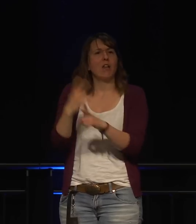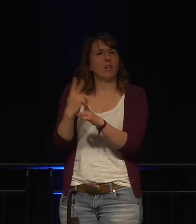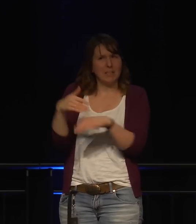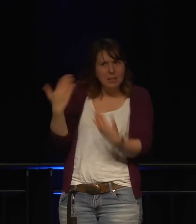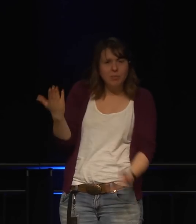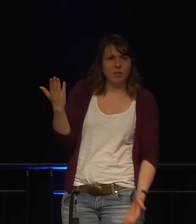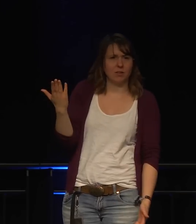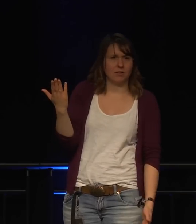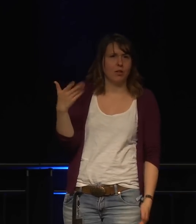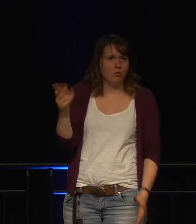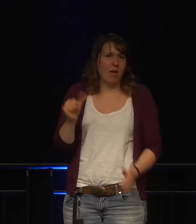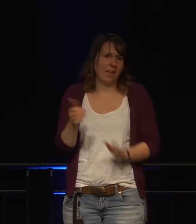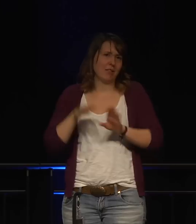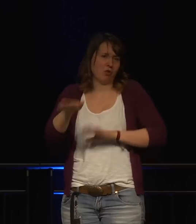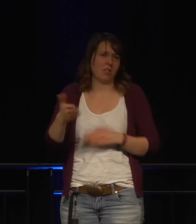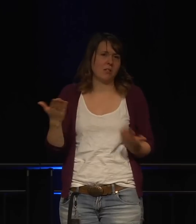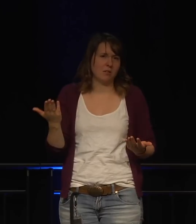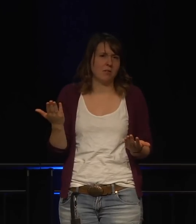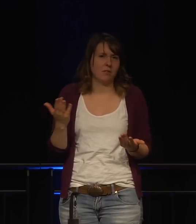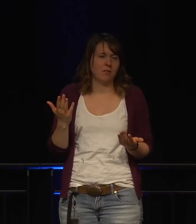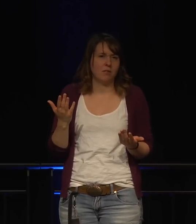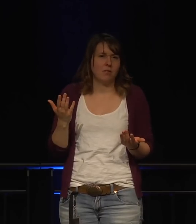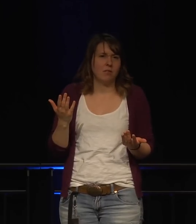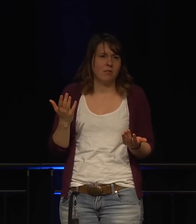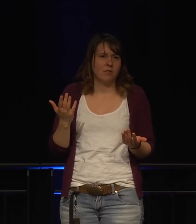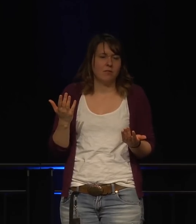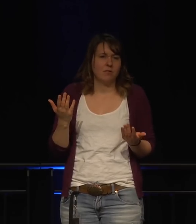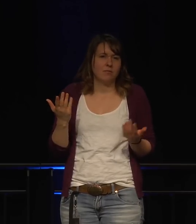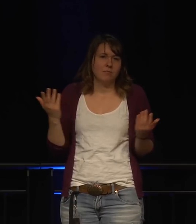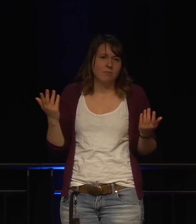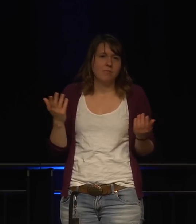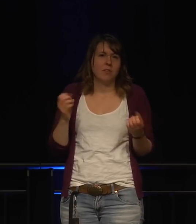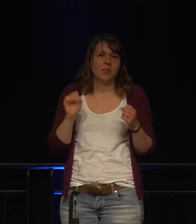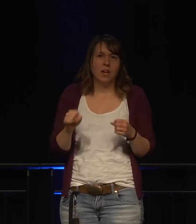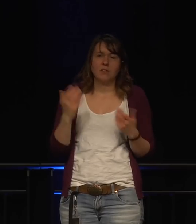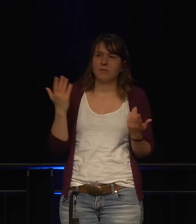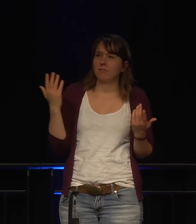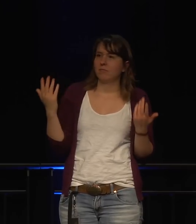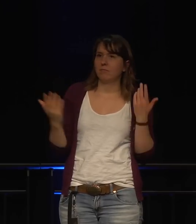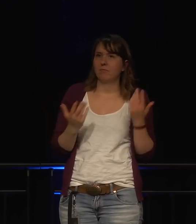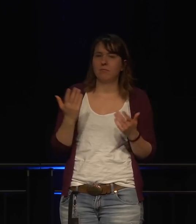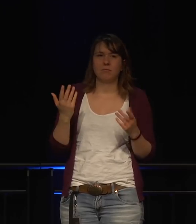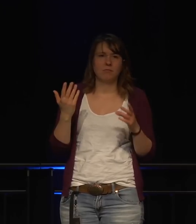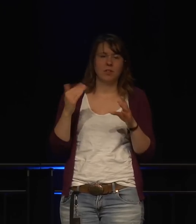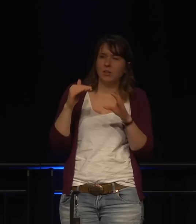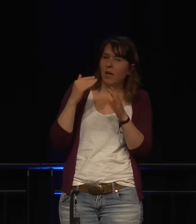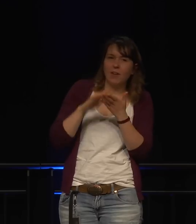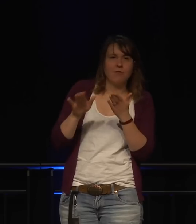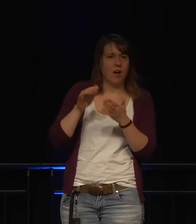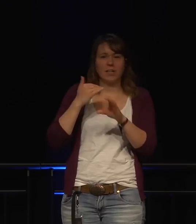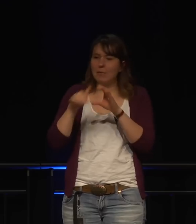Das könnte der erste Schritt sein, dass man sie einfach mit ein bisschen E-Mails zuschüttet, sie anruft